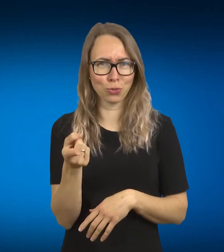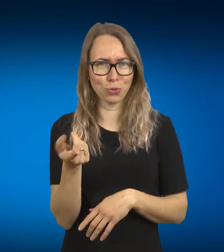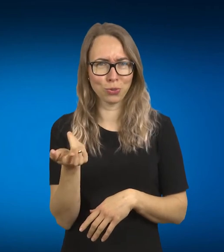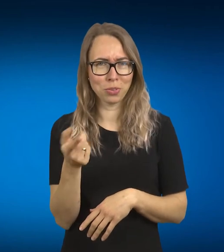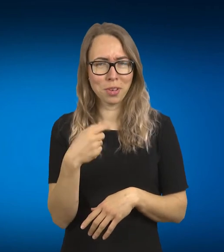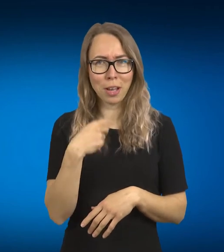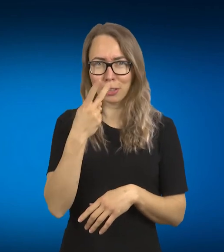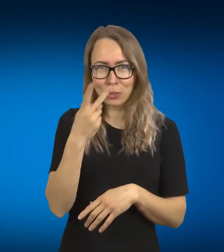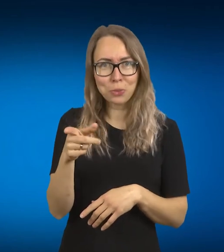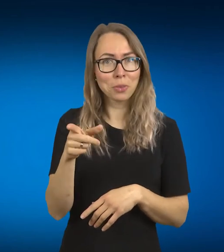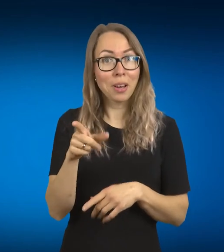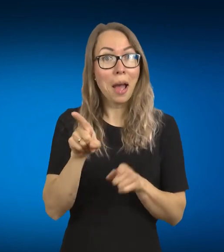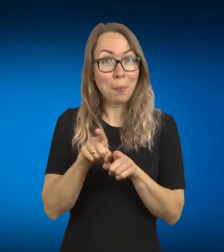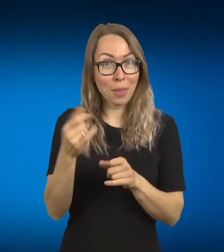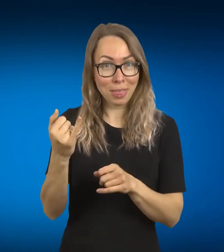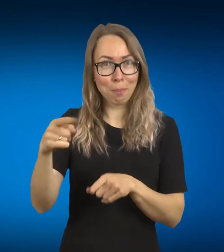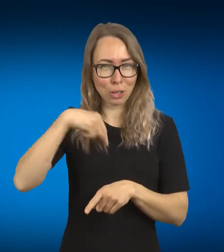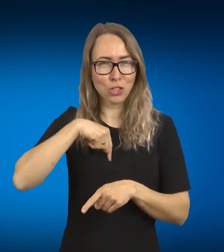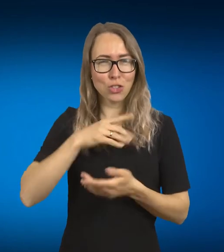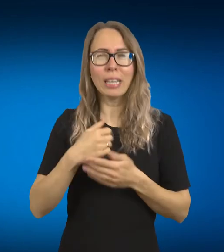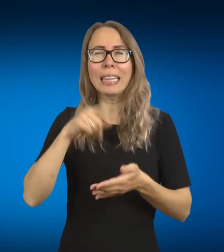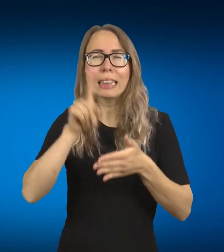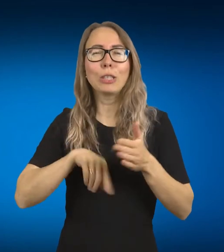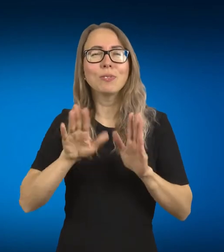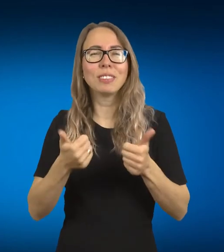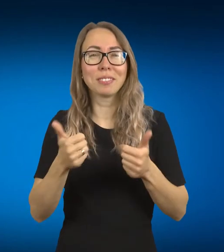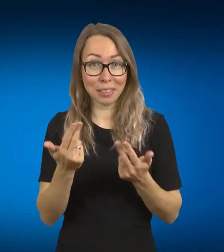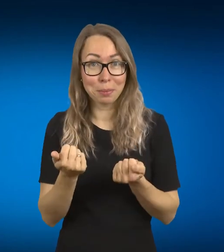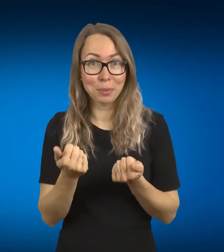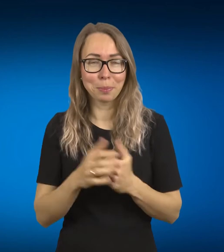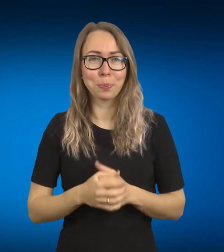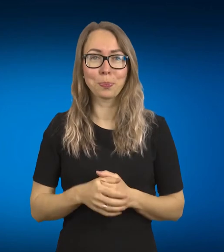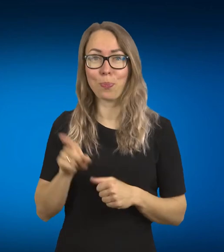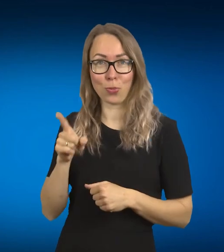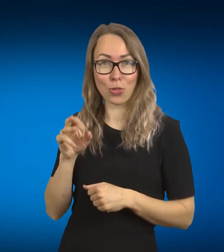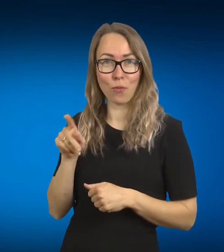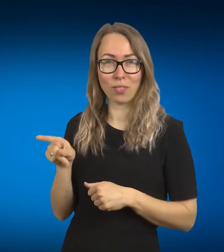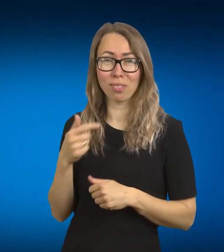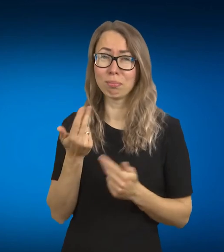nepaleidžiau. Jo, aš kažkaip galvoju, kad viskas gal, aišku, reikia papušti, nu,